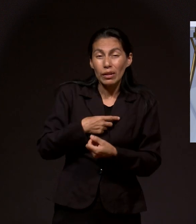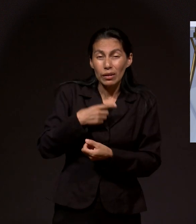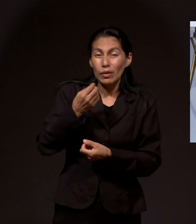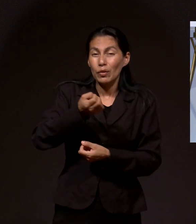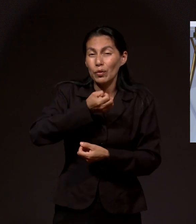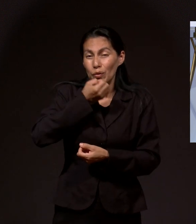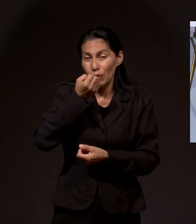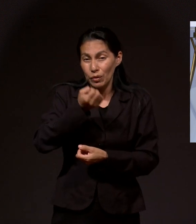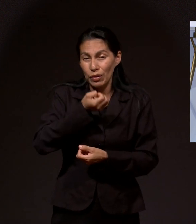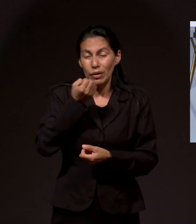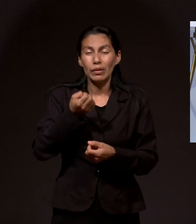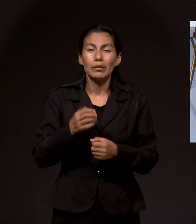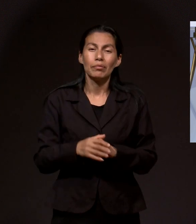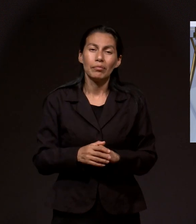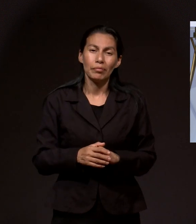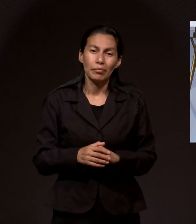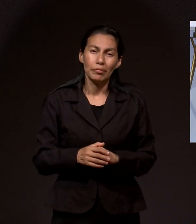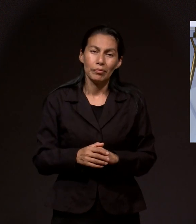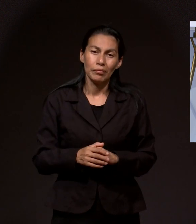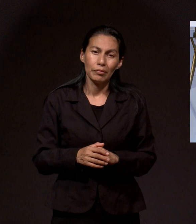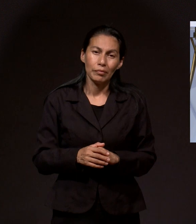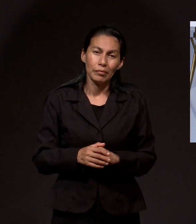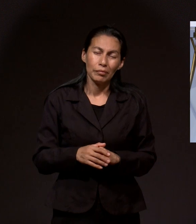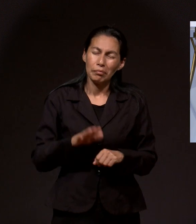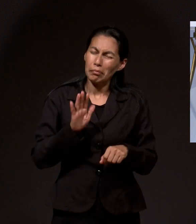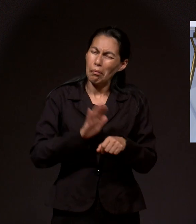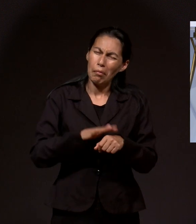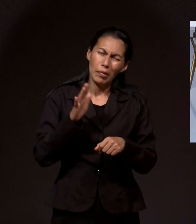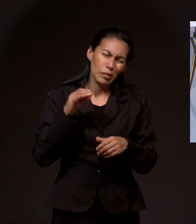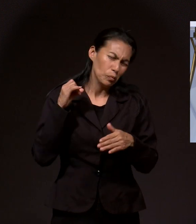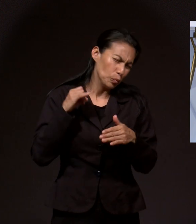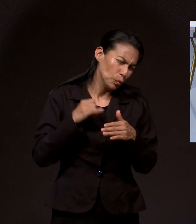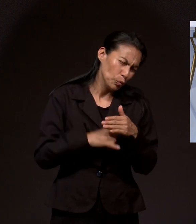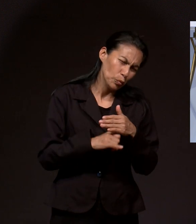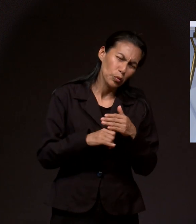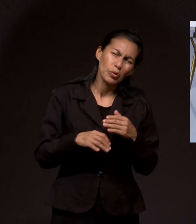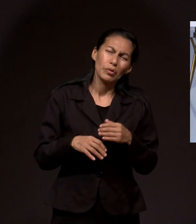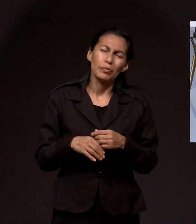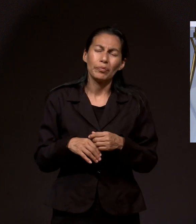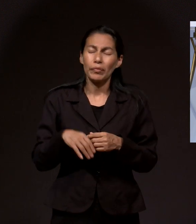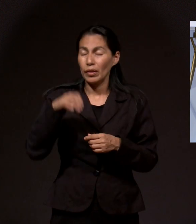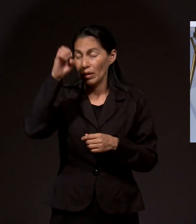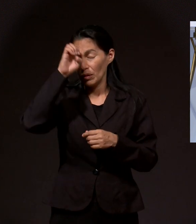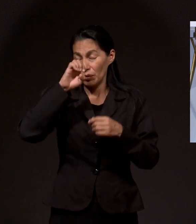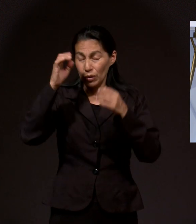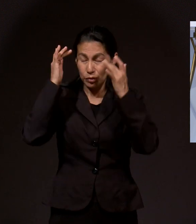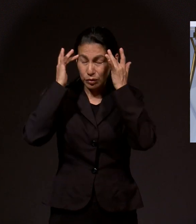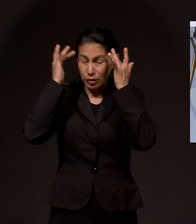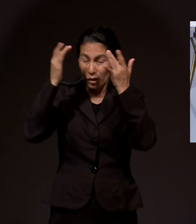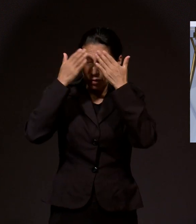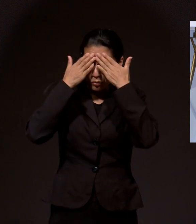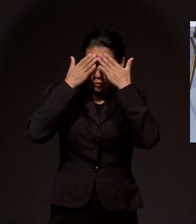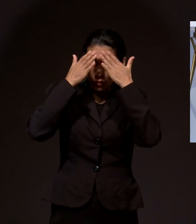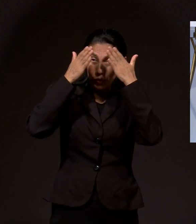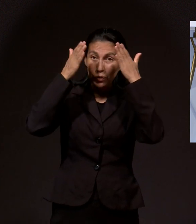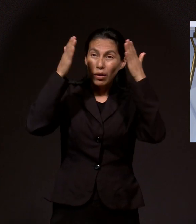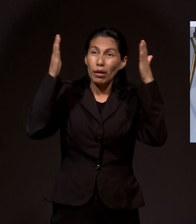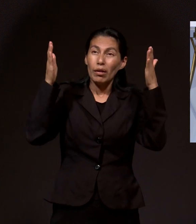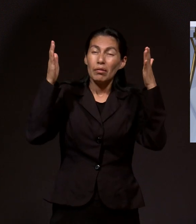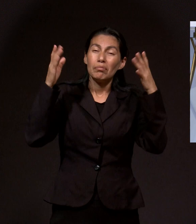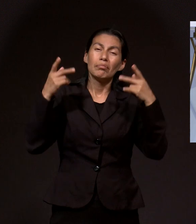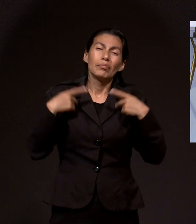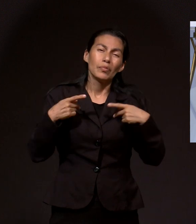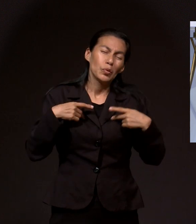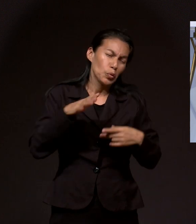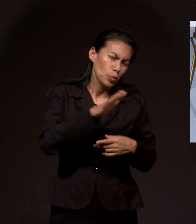invita a orar. Muchas cosas mucho más profundas que el Espíritu de Dios